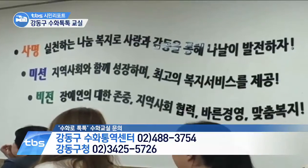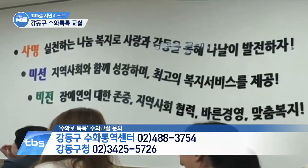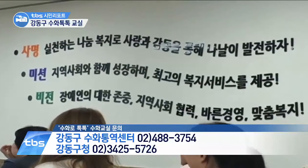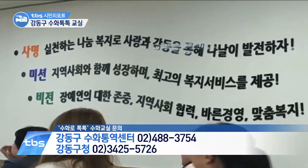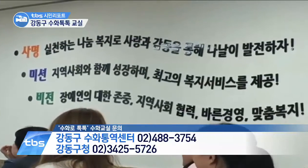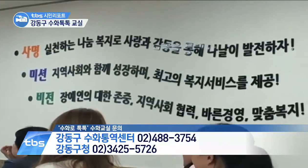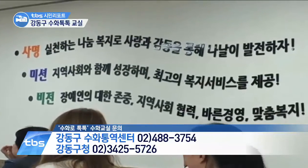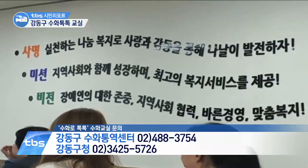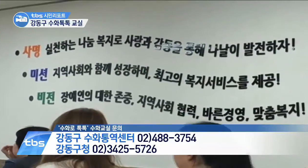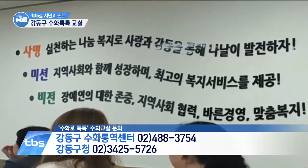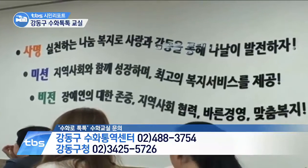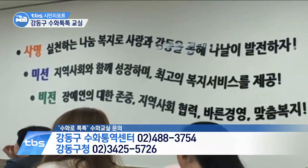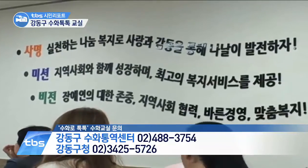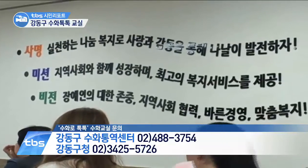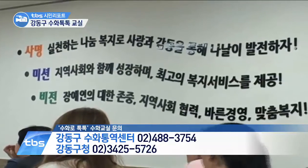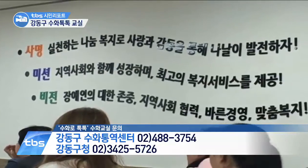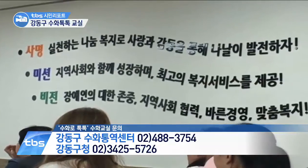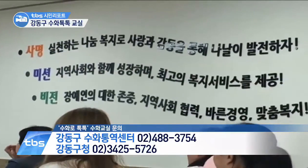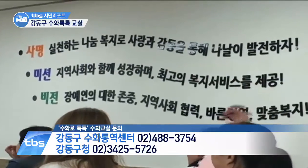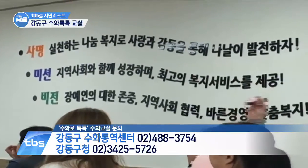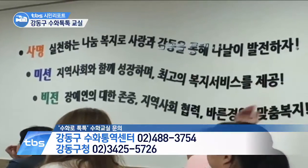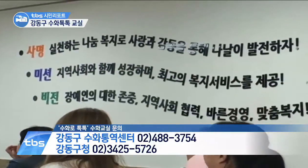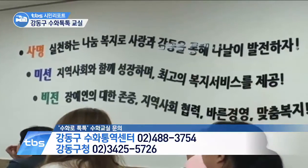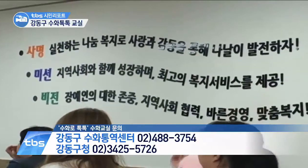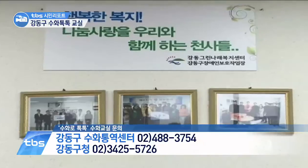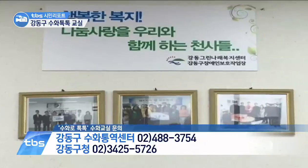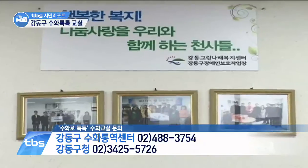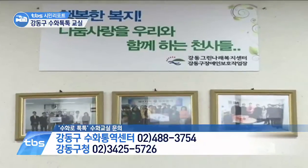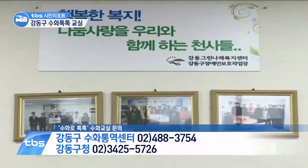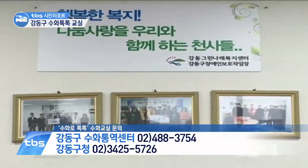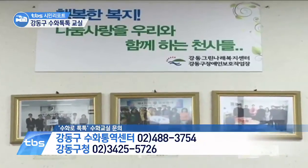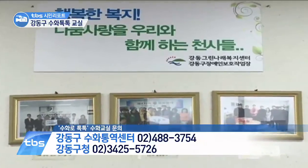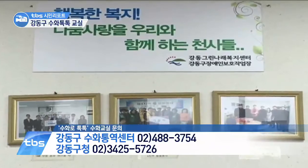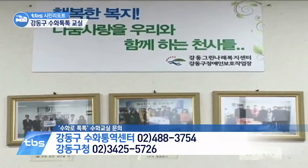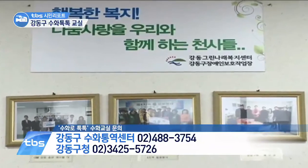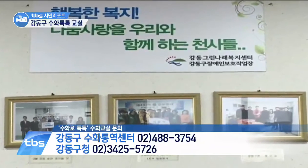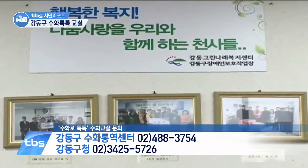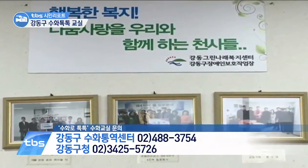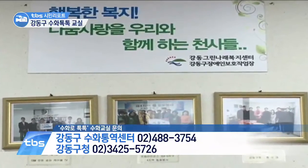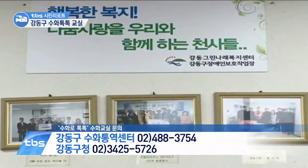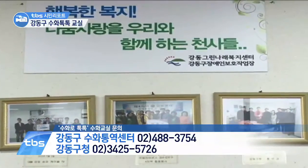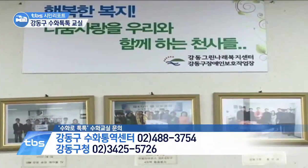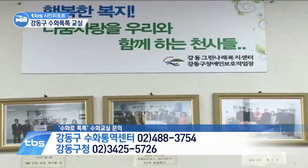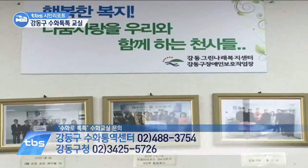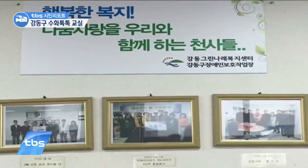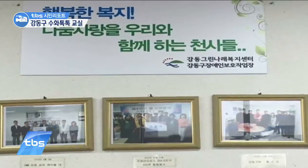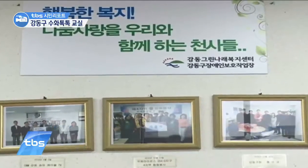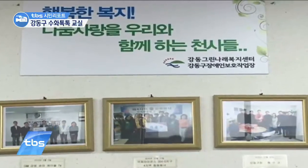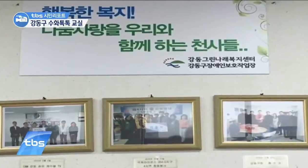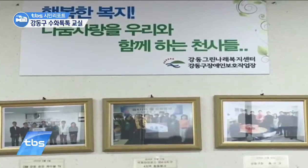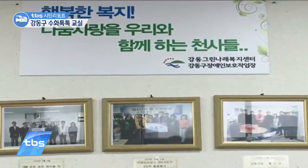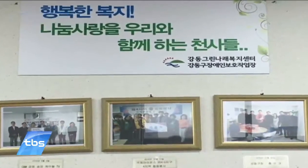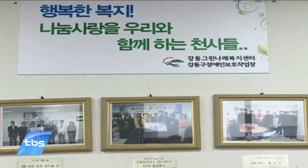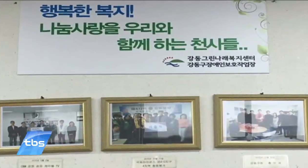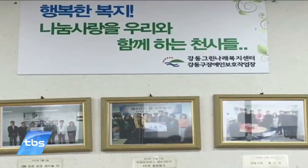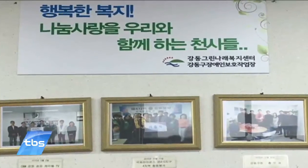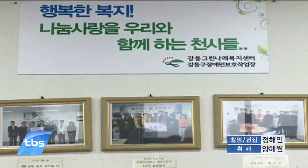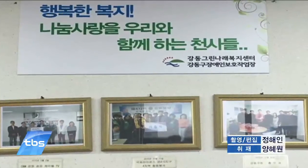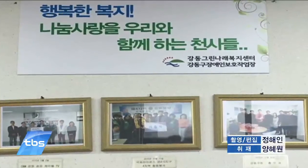배우면 어렵지 않게 배울 수 있다고 하니 관심 있는 분은 한번 교육을 신청해보는 것도 좋겠습니다. TBS